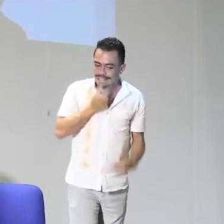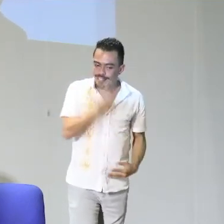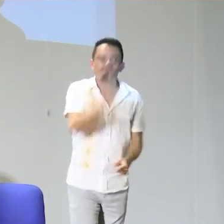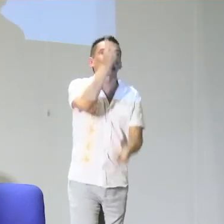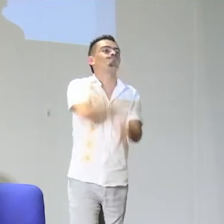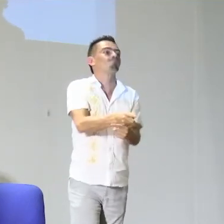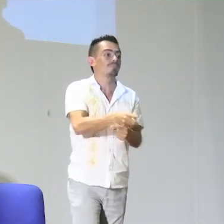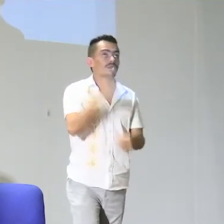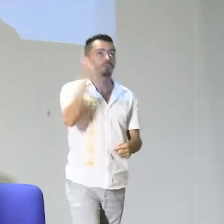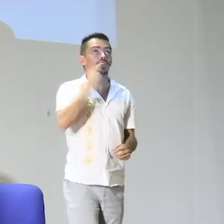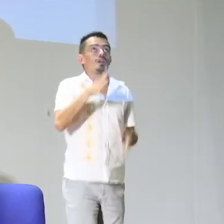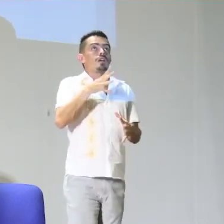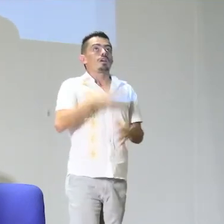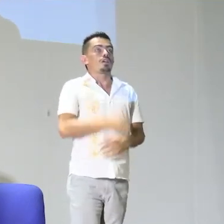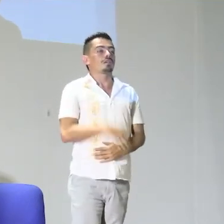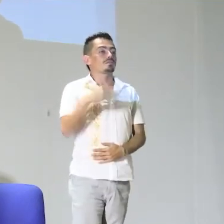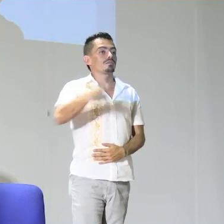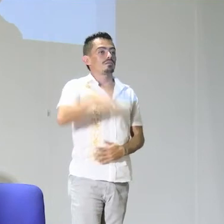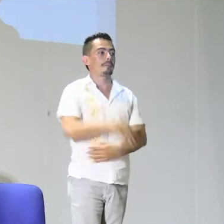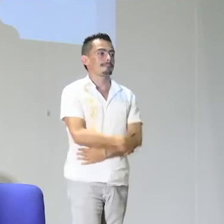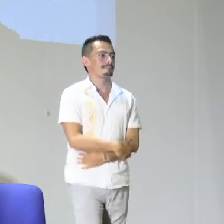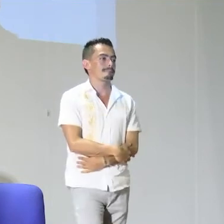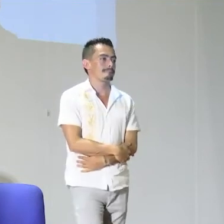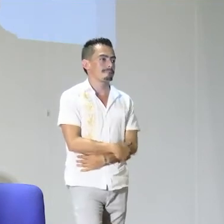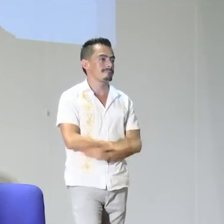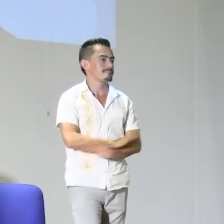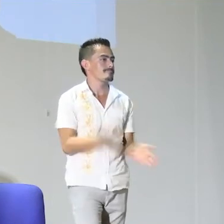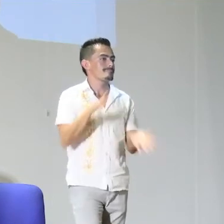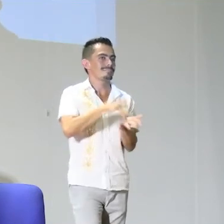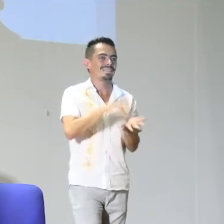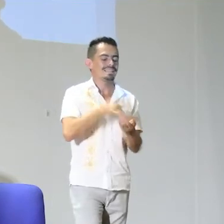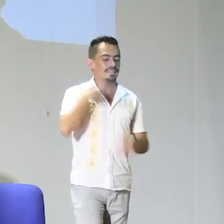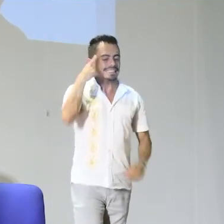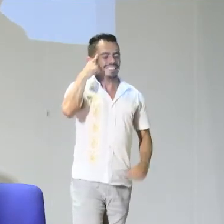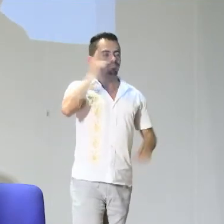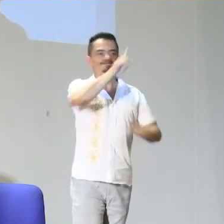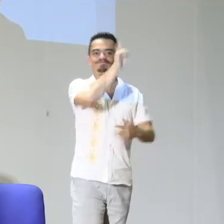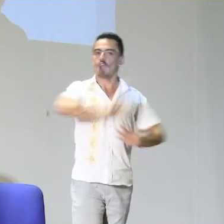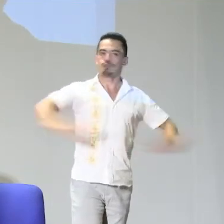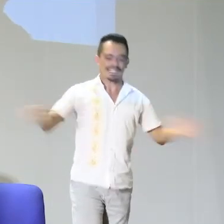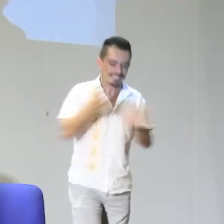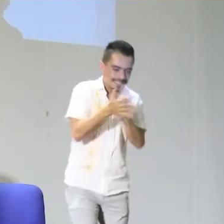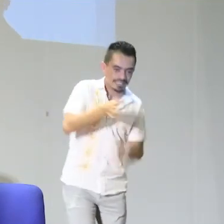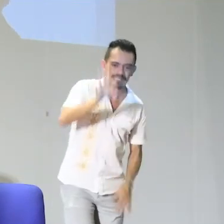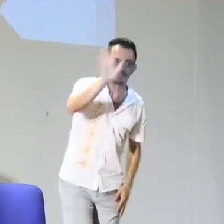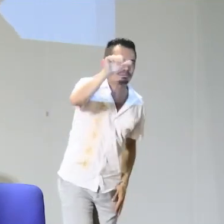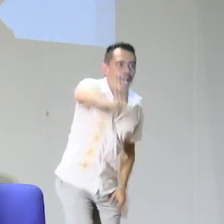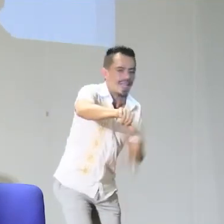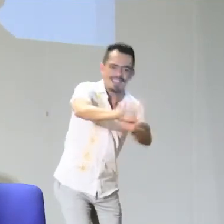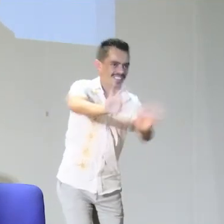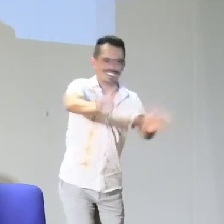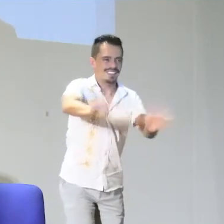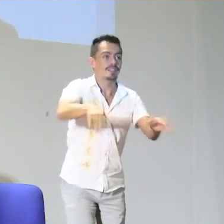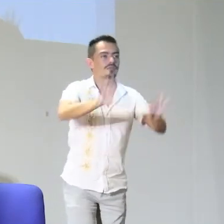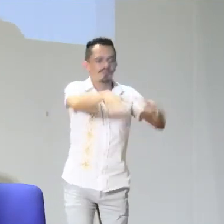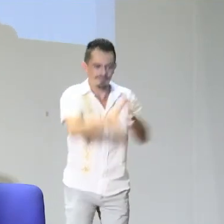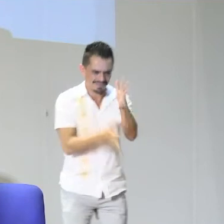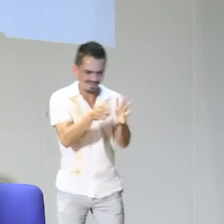lingüísticos que lo han hecho y he tenido que llamar la atención porque inmediatamente, como lo mencionaste, el niño se cohibe y deja de